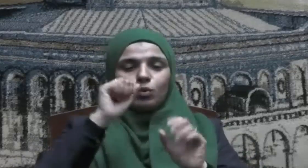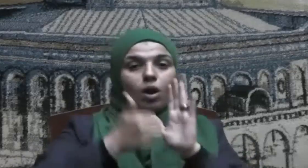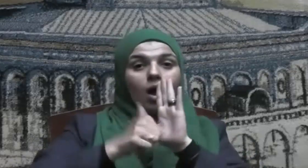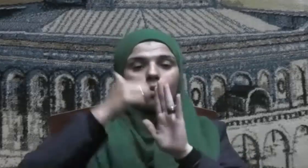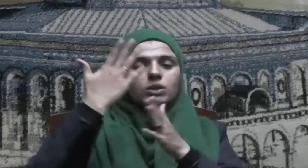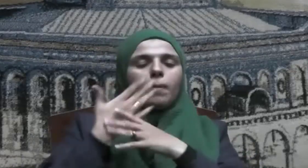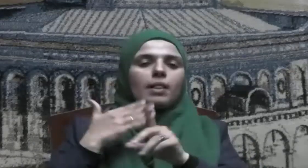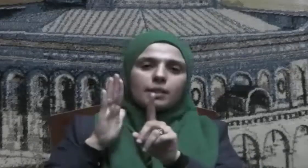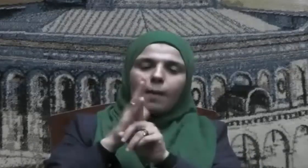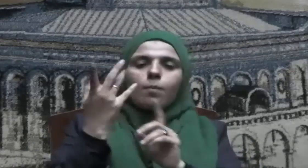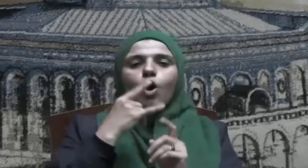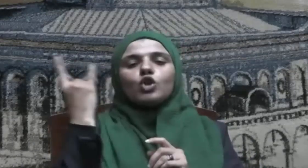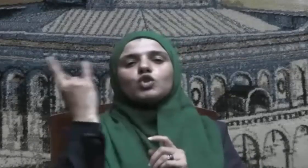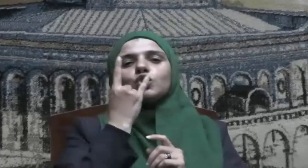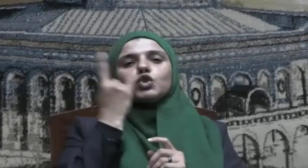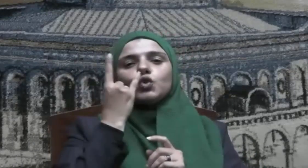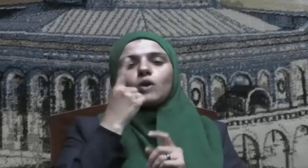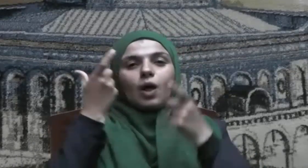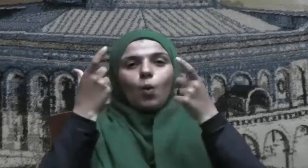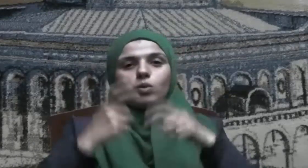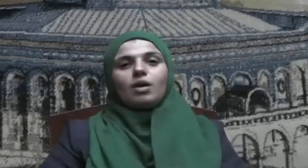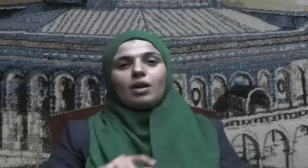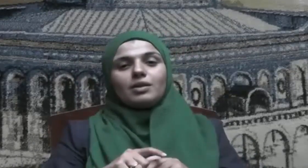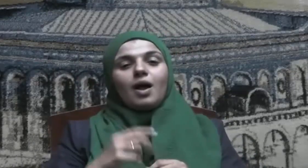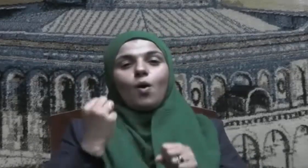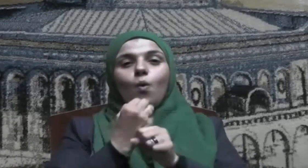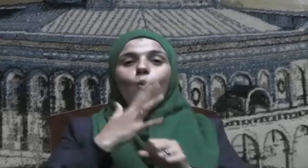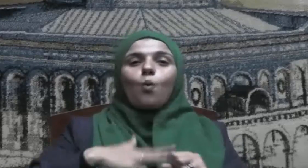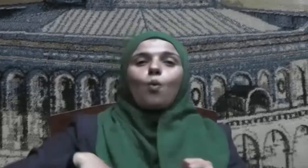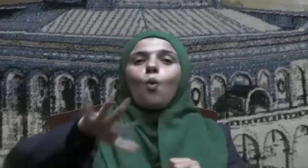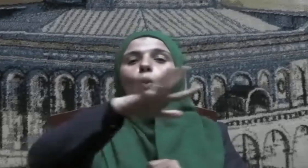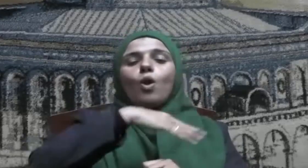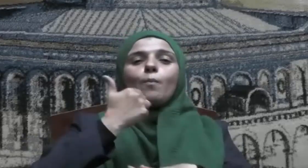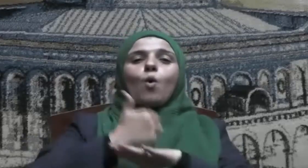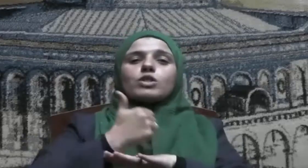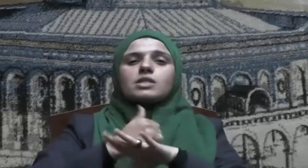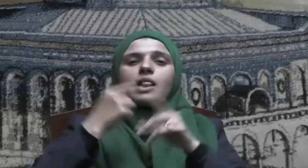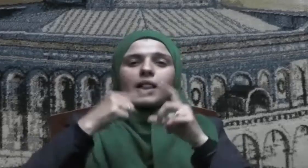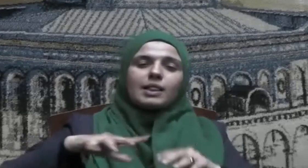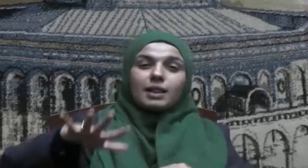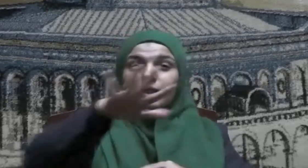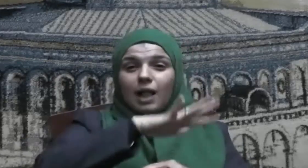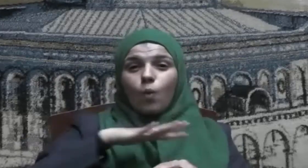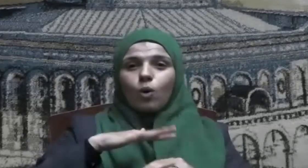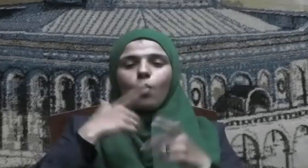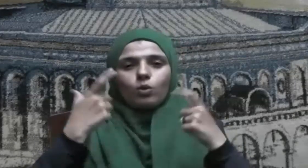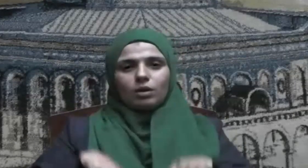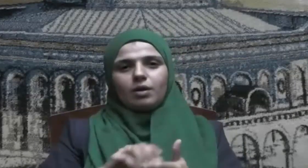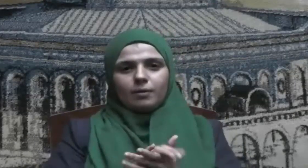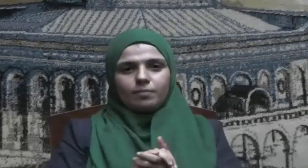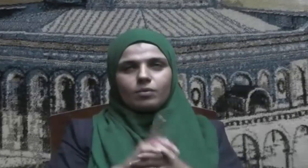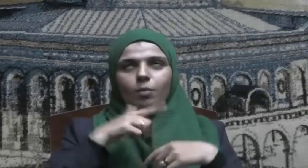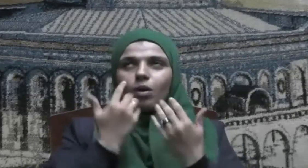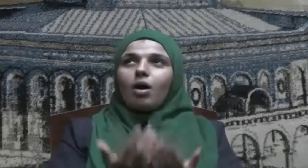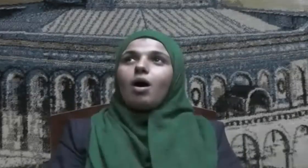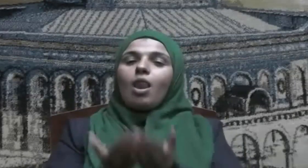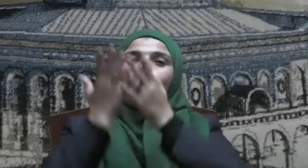وشرطتنا الوطنية وسائل المؤسسات الدوبة الوطنية اللهم أحفظ بصر